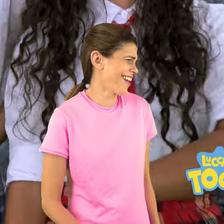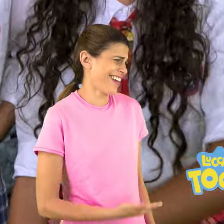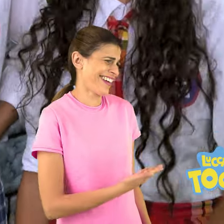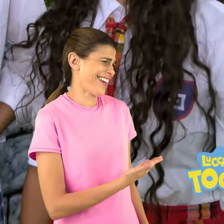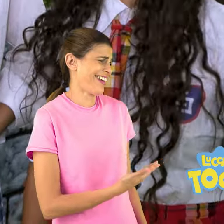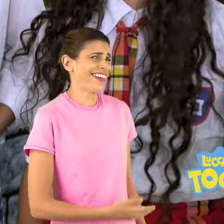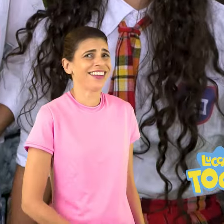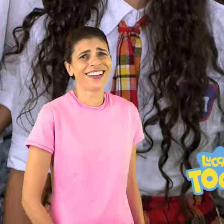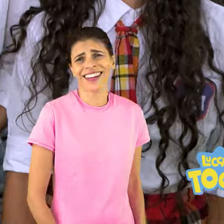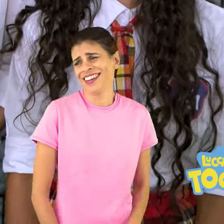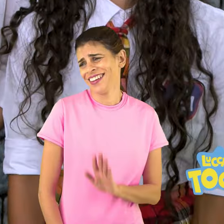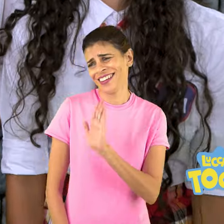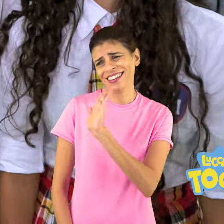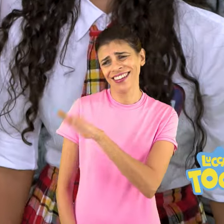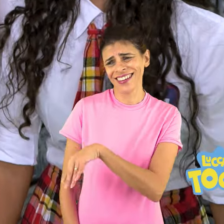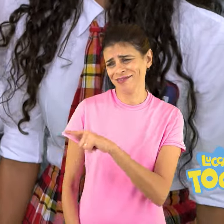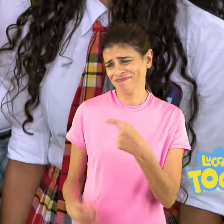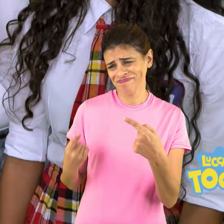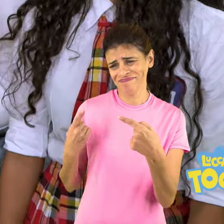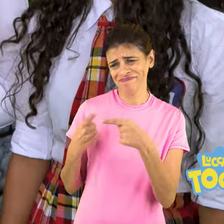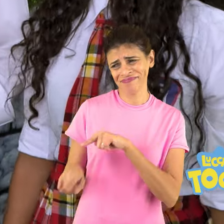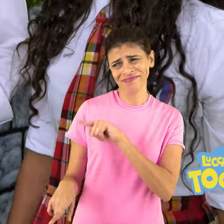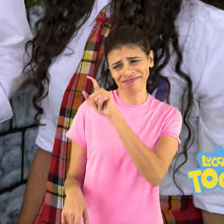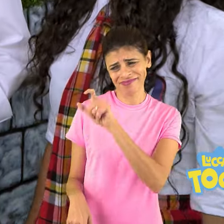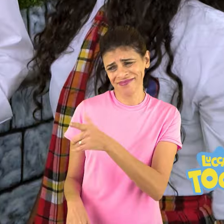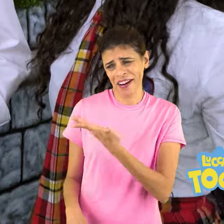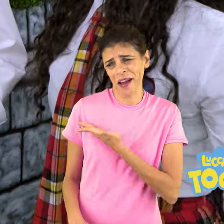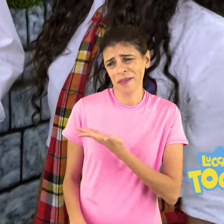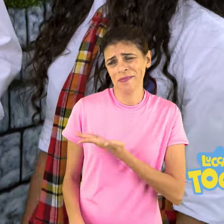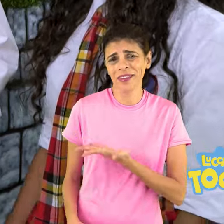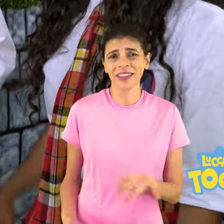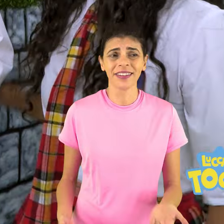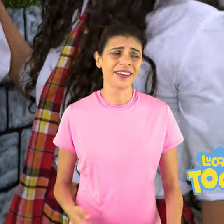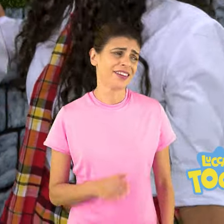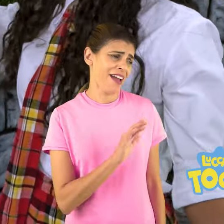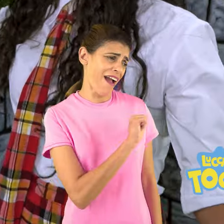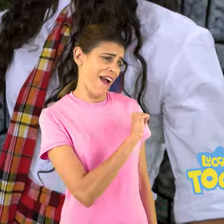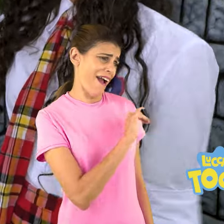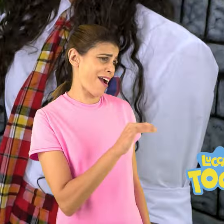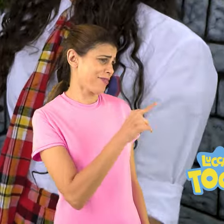Ai, Gabi. Você é o nosso melhor amigo. Ai, Gabriel. Você é o nosso best friend.